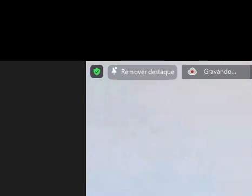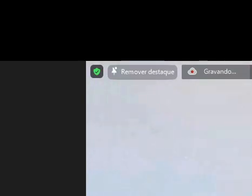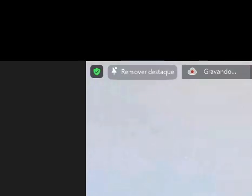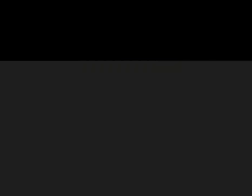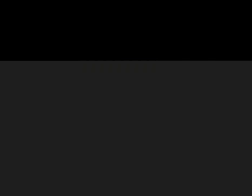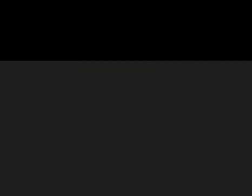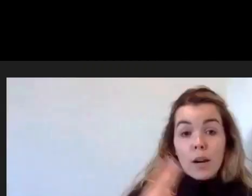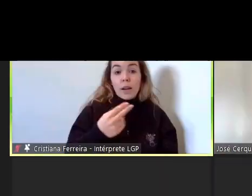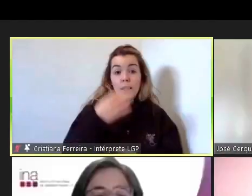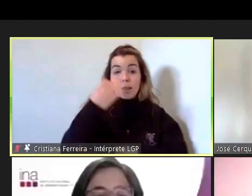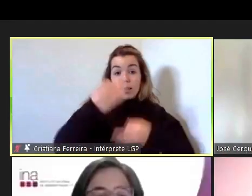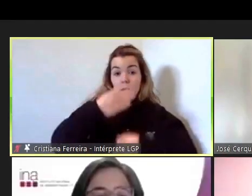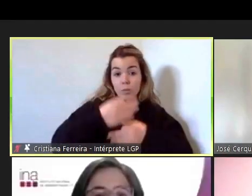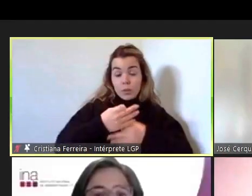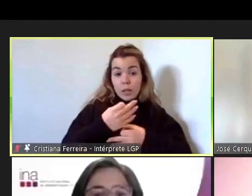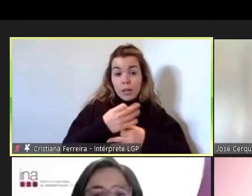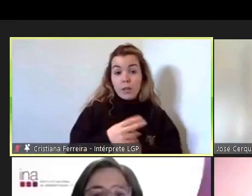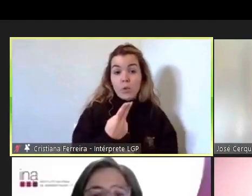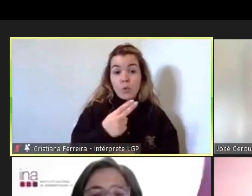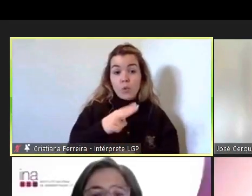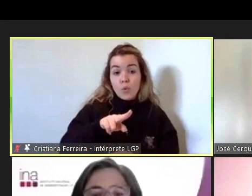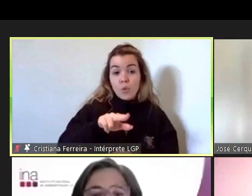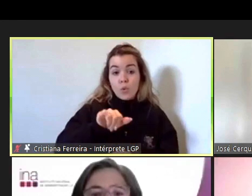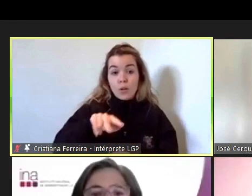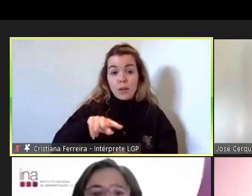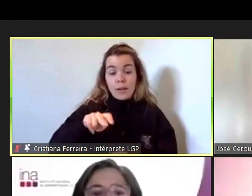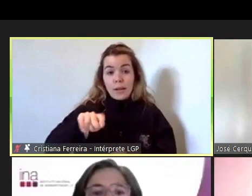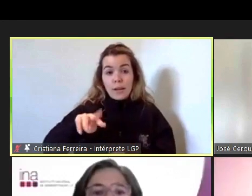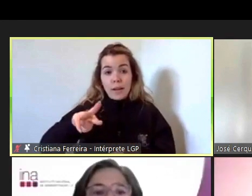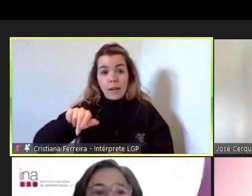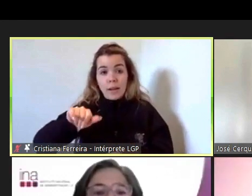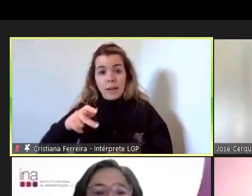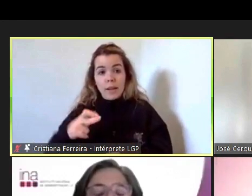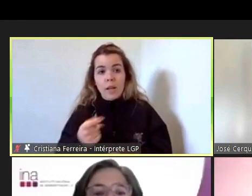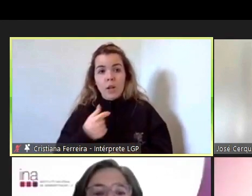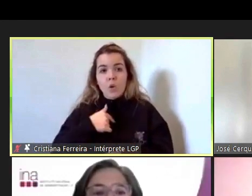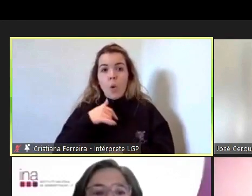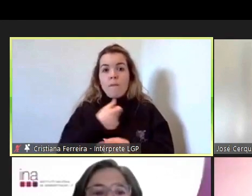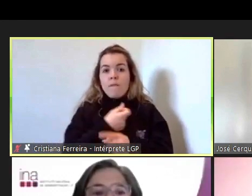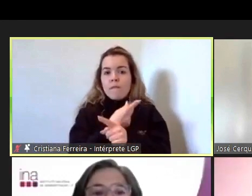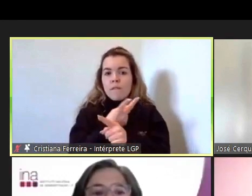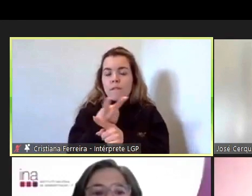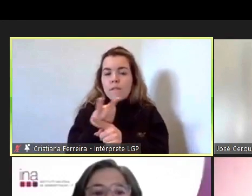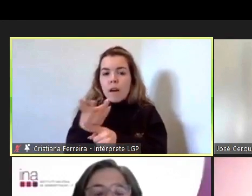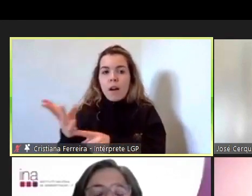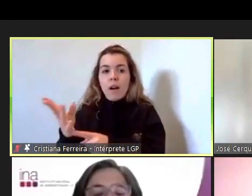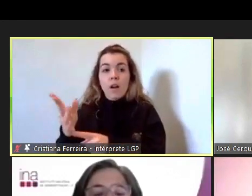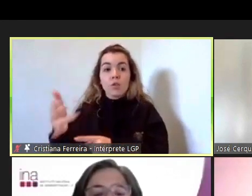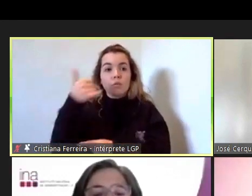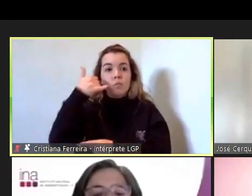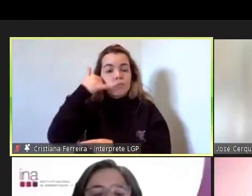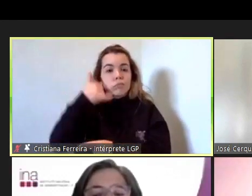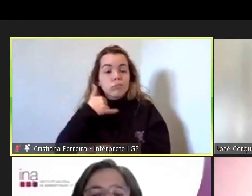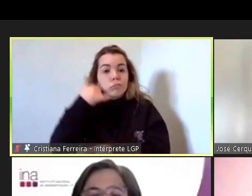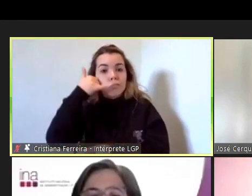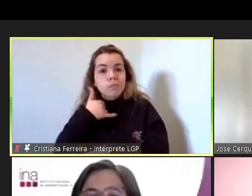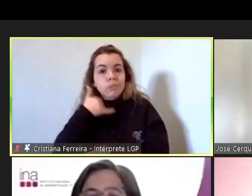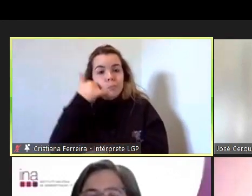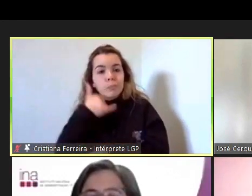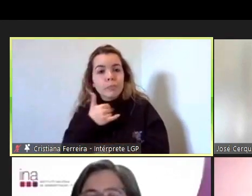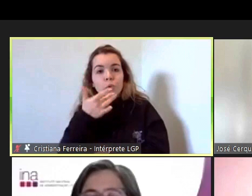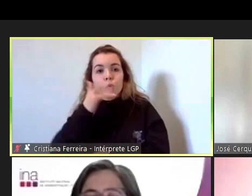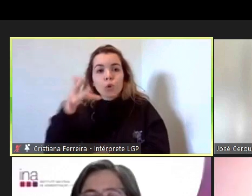e deparei-me com dezenas de chamadas de migrantes principalmente da zona da Grande Lisboa e do